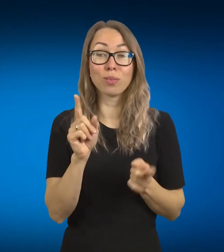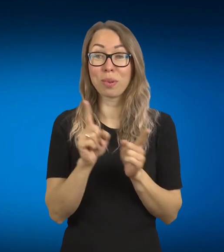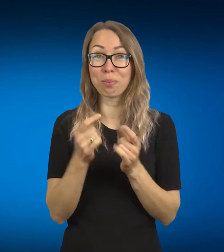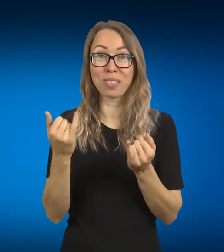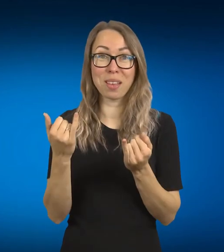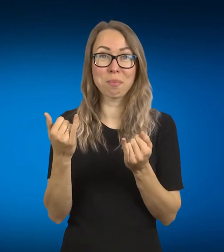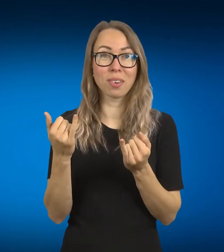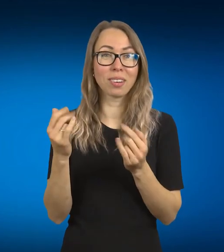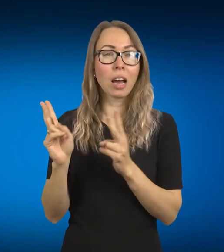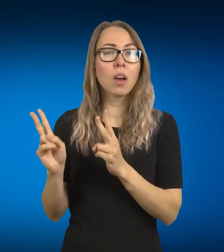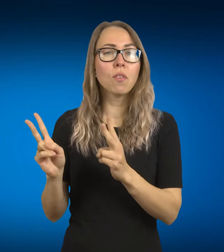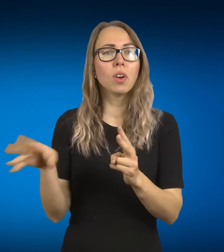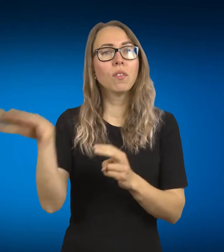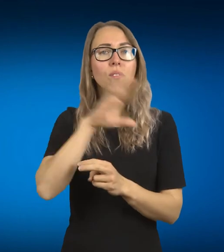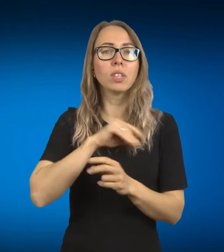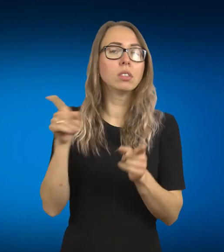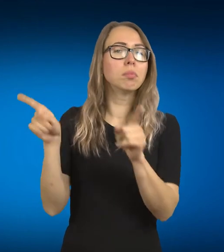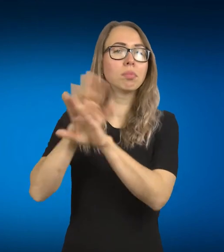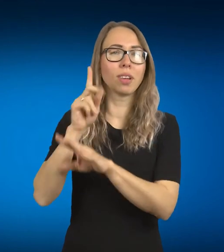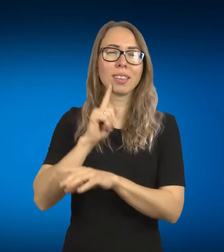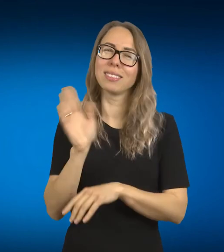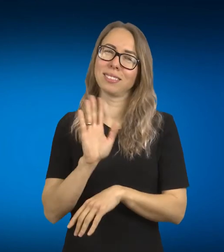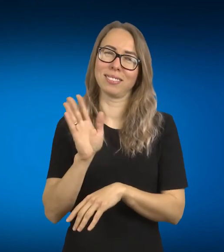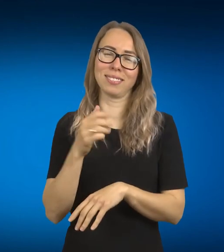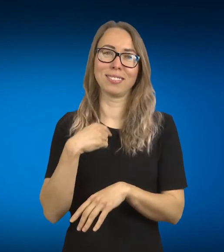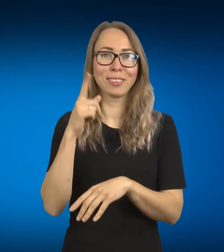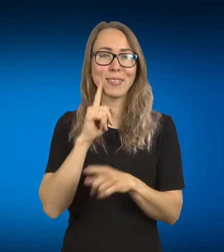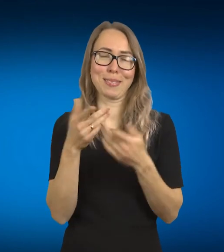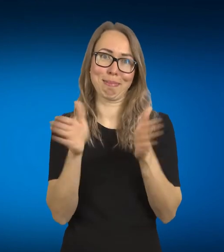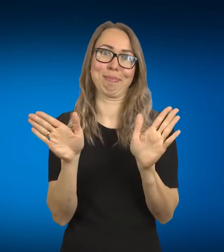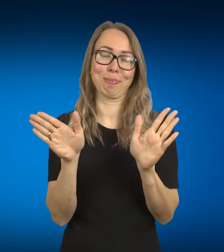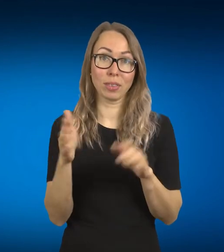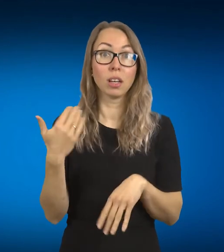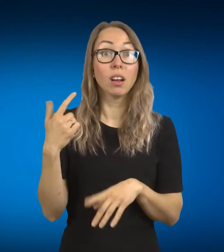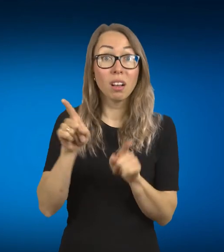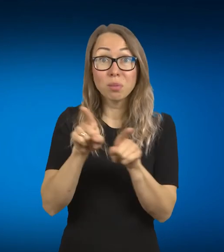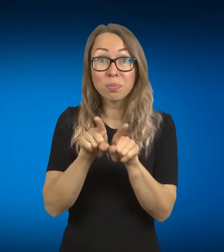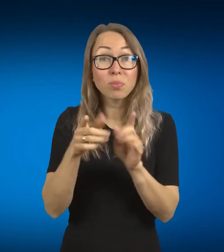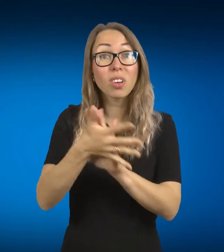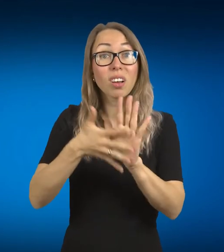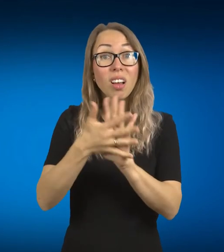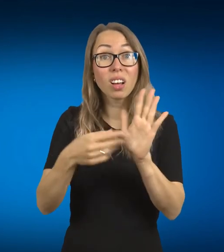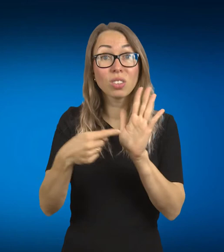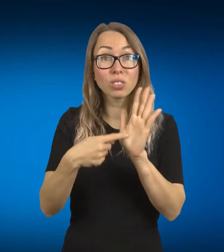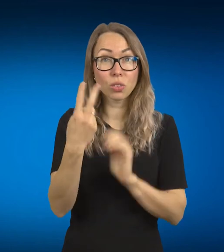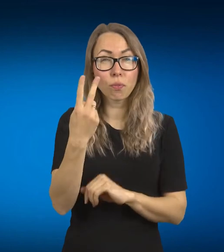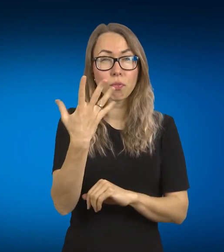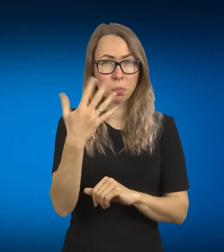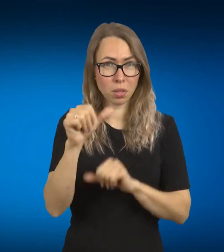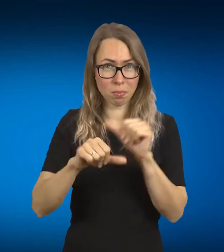sakau, va, jau 25 metai, kaip gestų kalba oficialiai patvirtinta, Lietuvių gestų kalba oficialiai patvirtinta Lietuvių